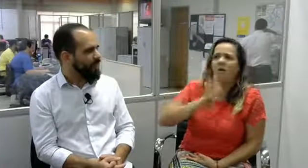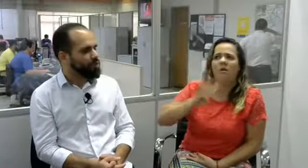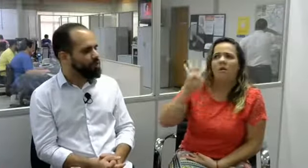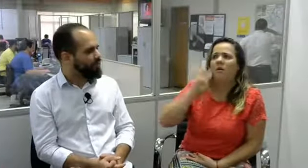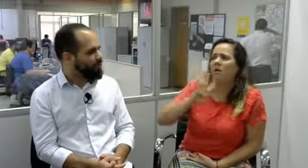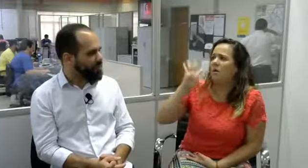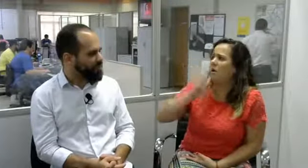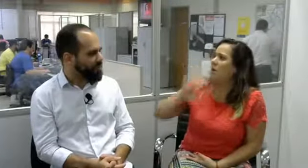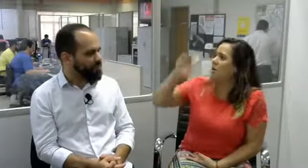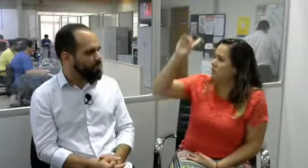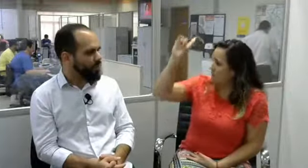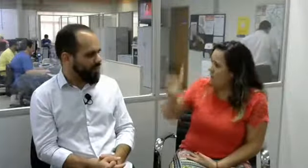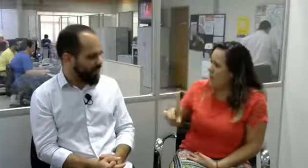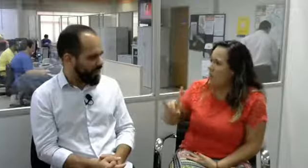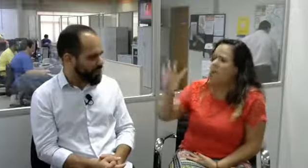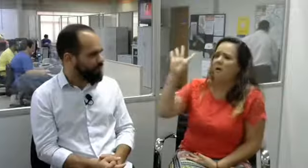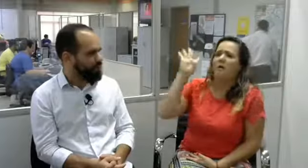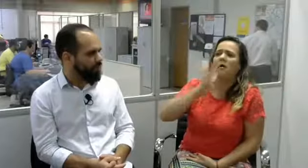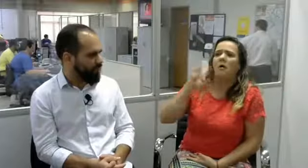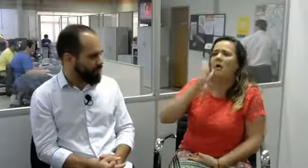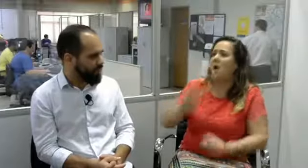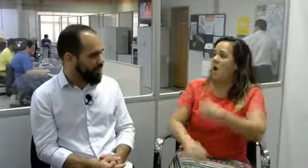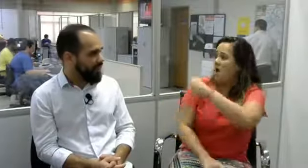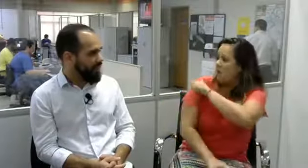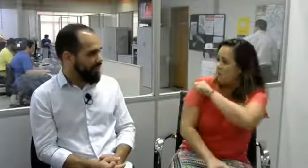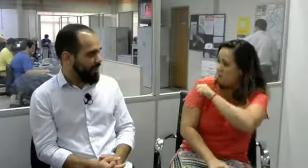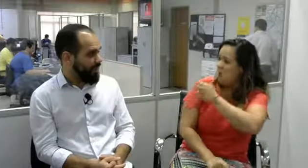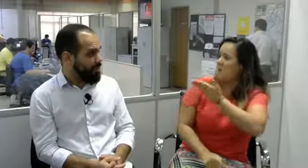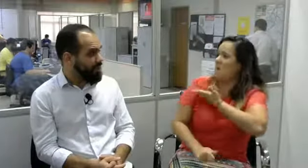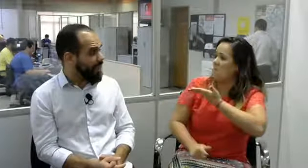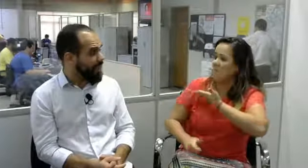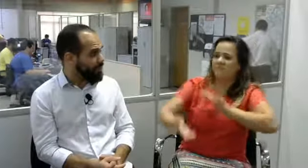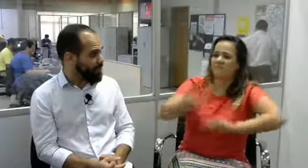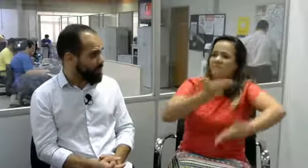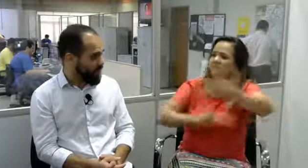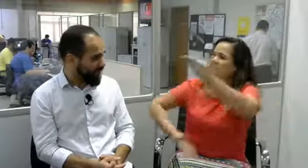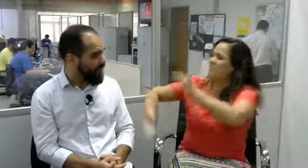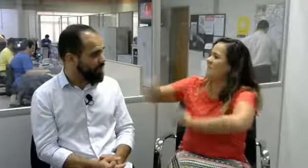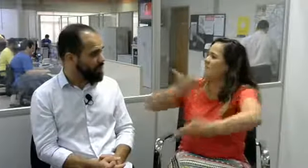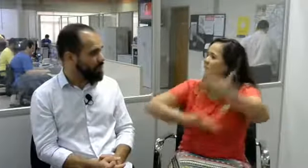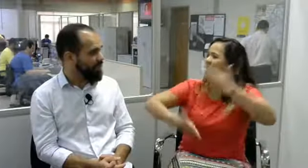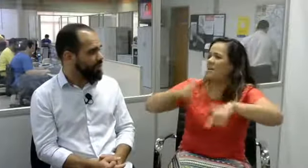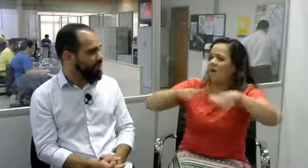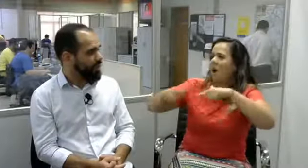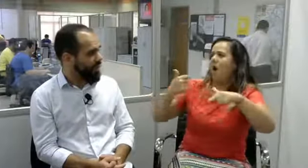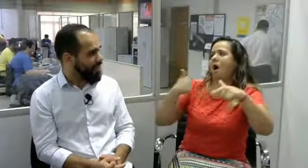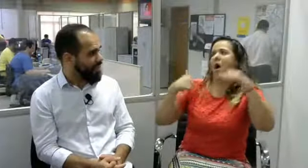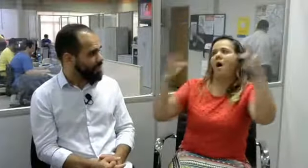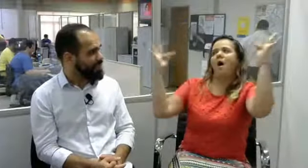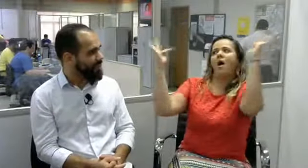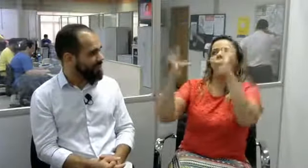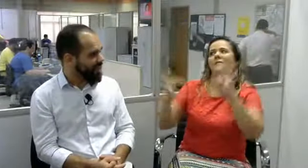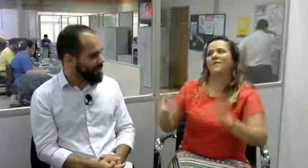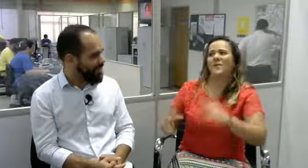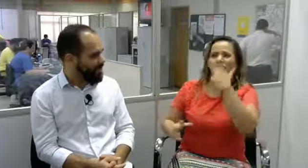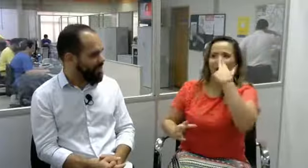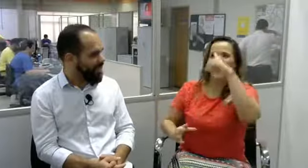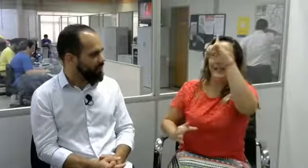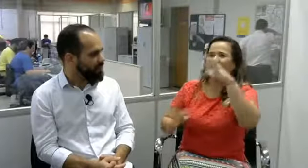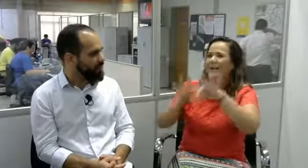os professores eram muito legais, muito bons. Respeitavam os meus direitos. Os colegas da turma também me respeitavam muito. Eu